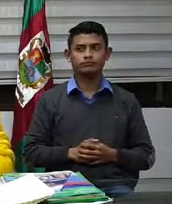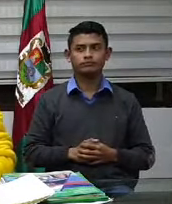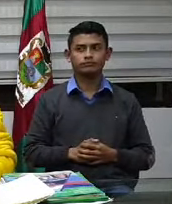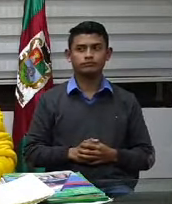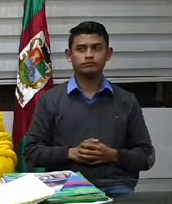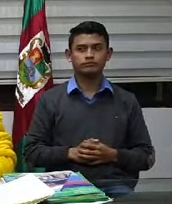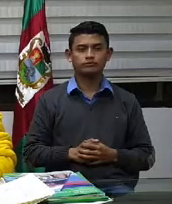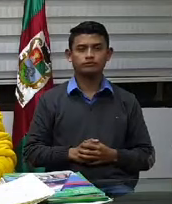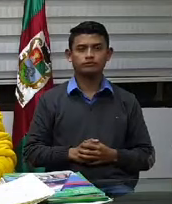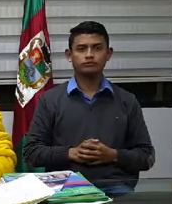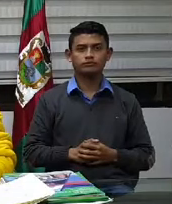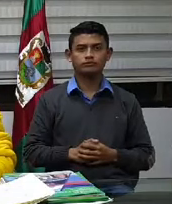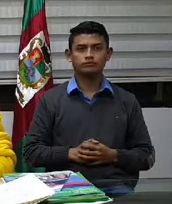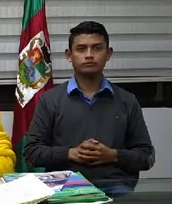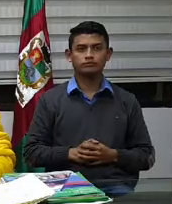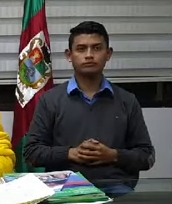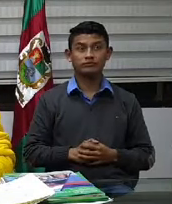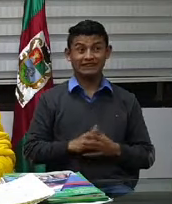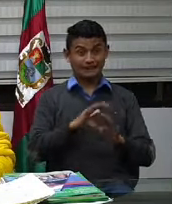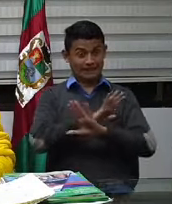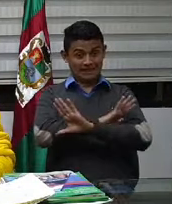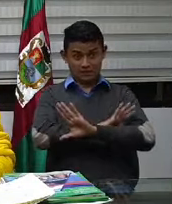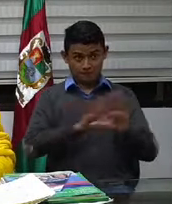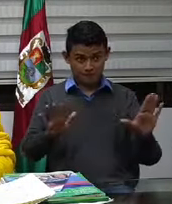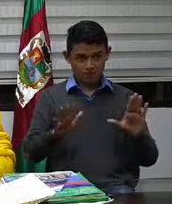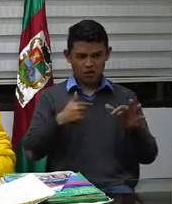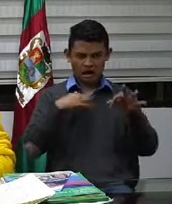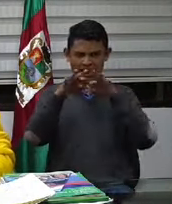Bueno, ya tenemos dos temas resueltos.